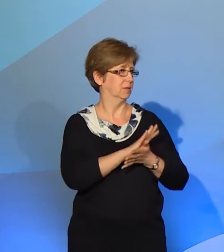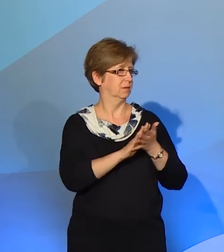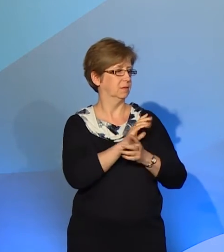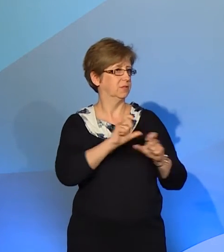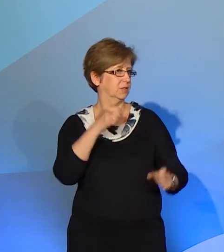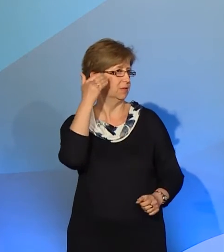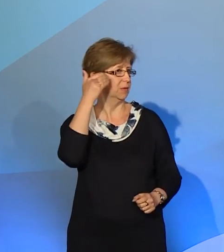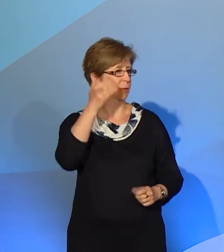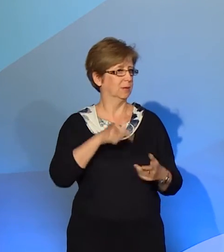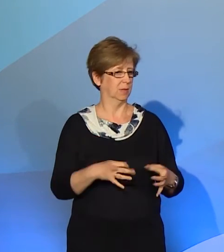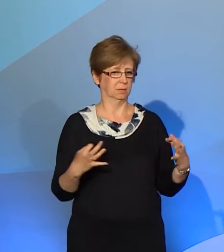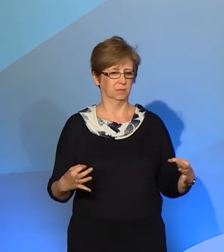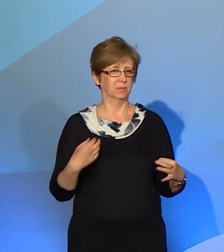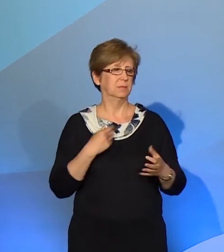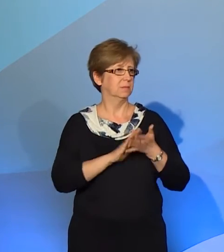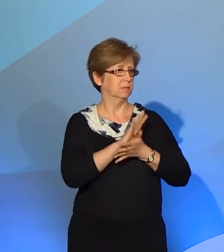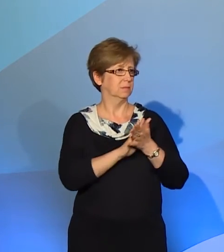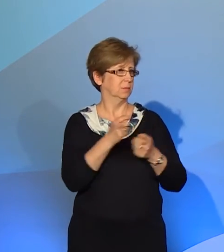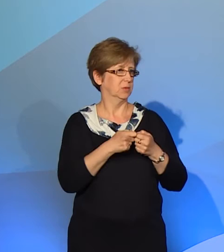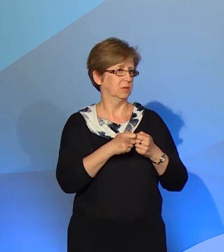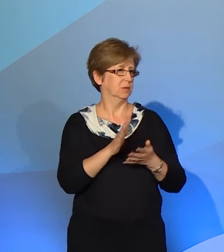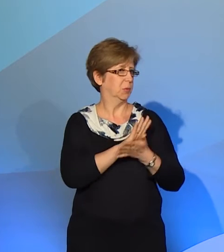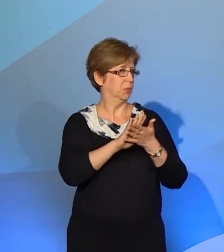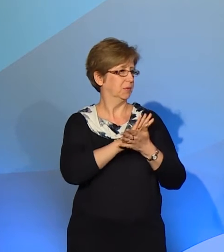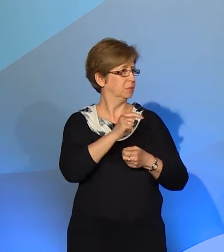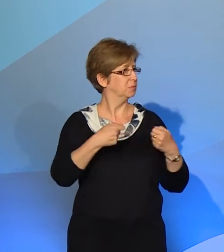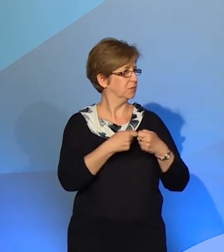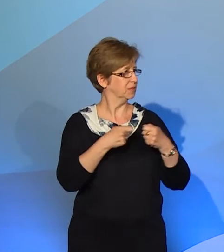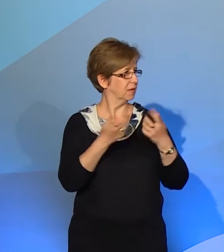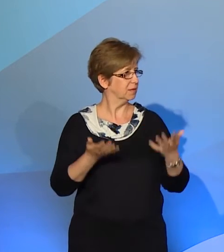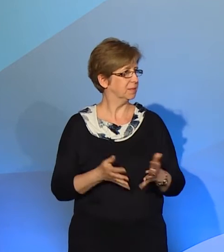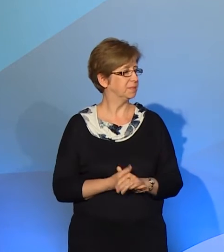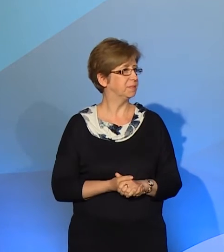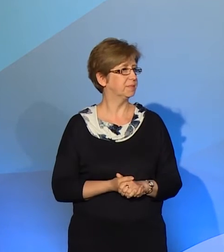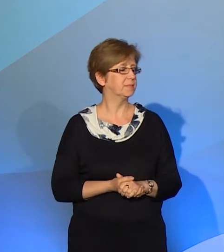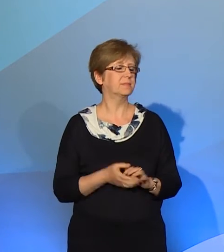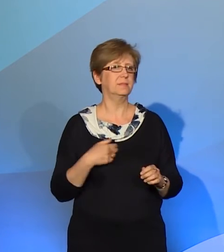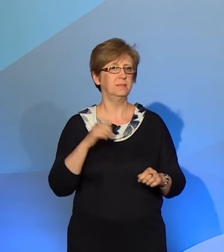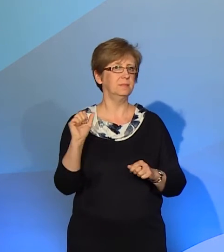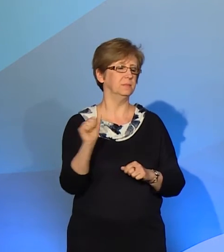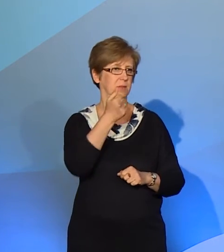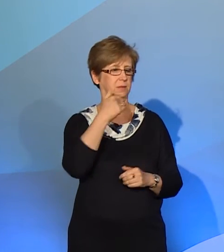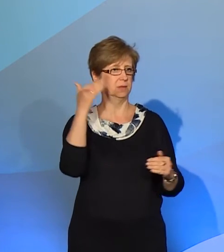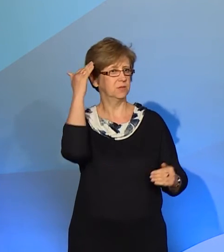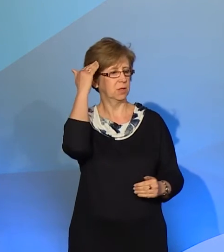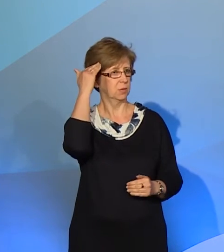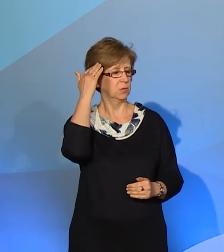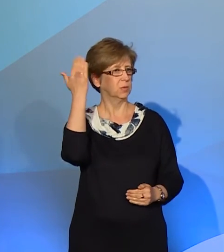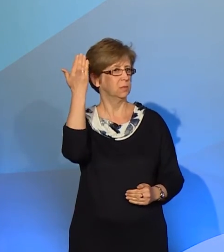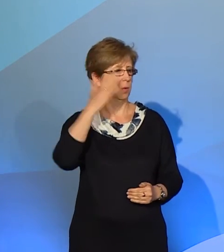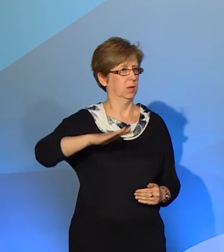przykład takiego wykładu jak ten bez problemu migać, nikomu nie przeszkadzamy. Ale przede wszystkim jest o wiele większa świadomość społeczna tego, jak to jest ważne,